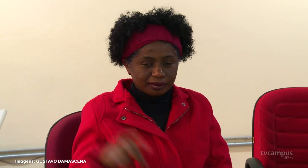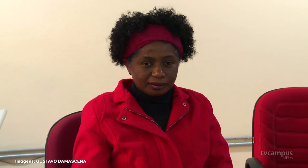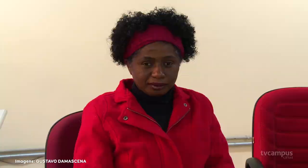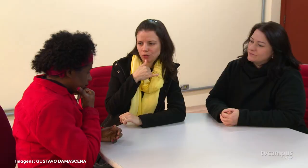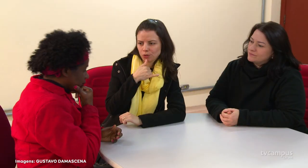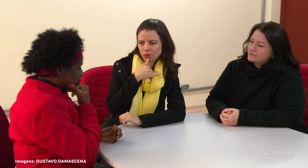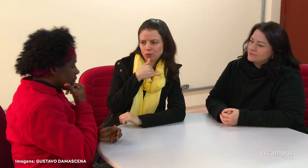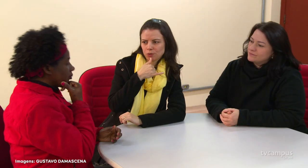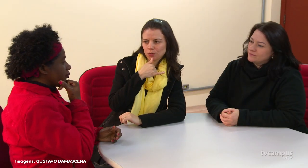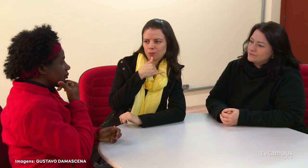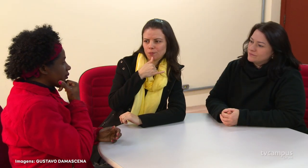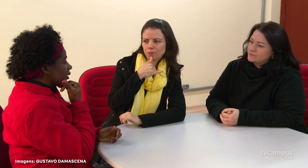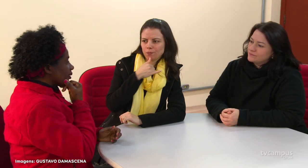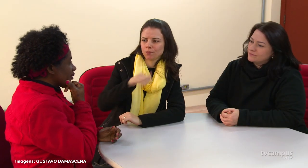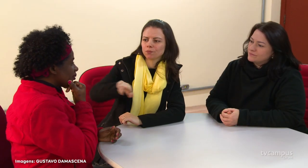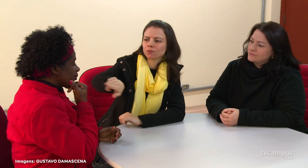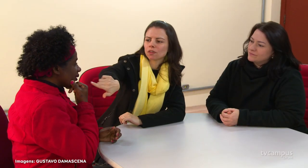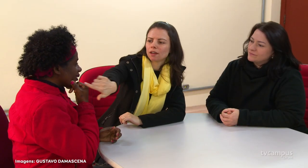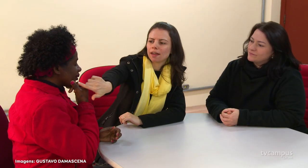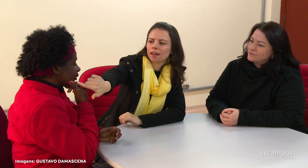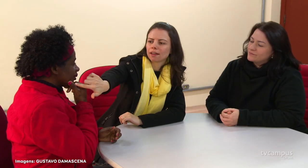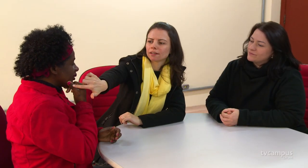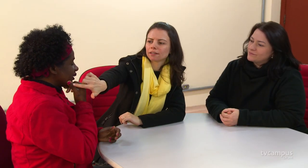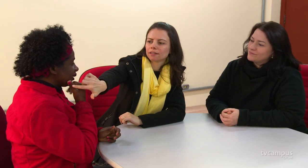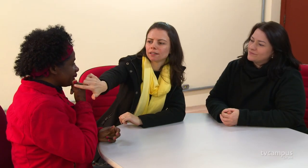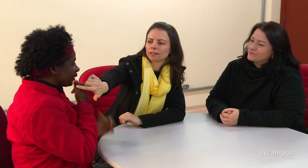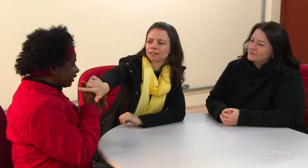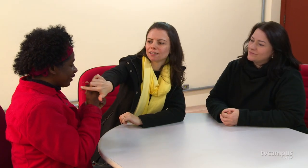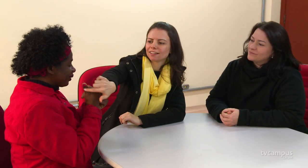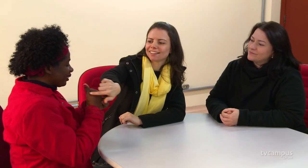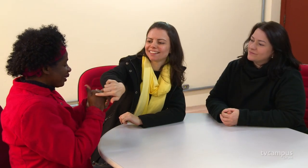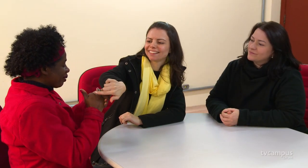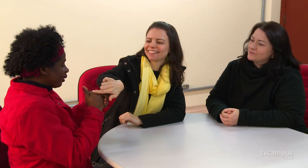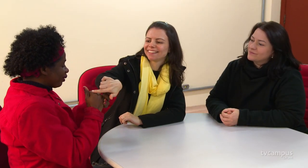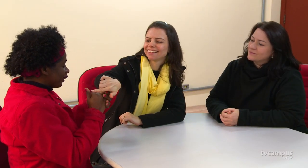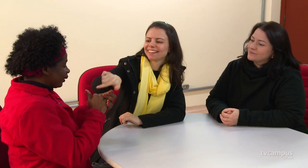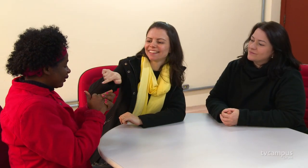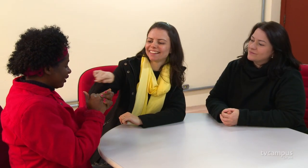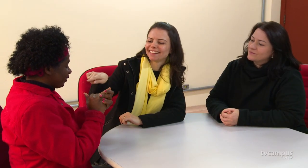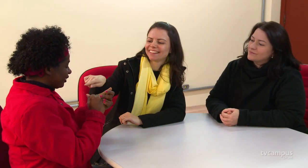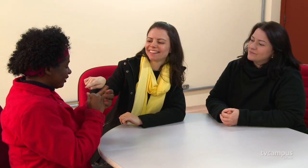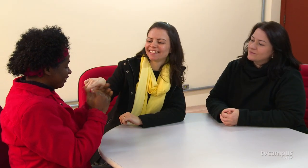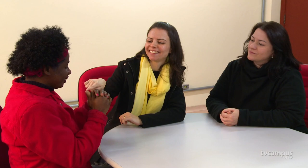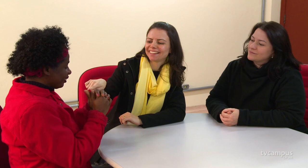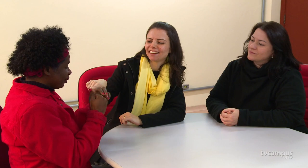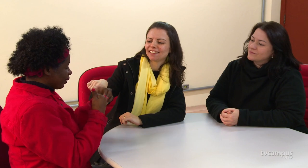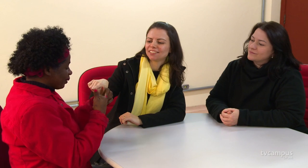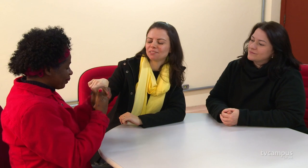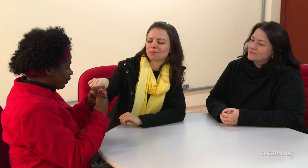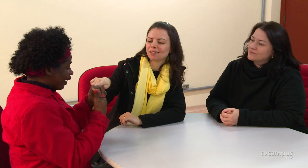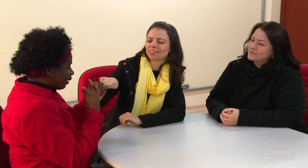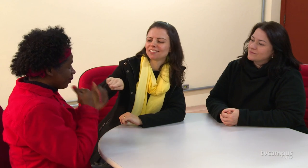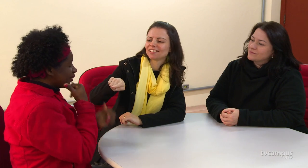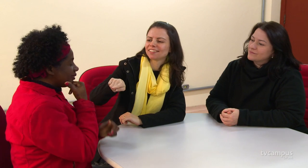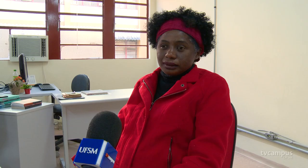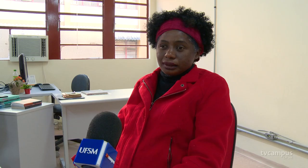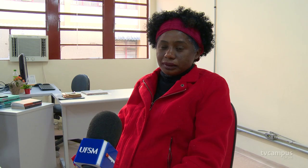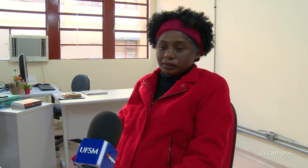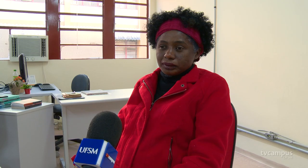de cabelo castanho e roupa preta fala em Libras. Aluna negra de cabelo castanho e roupa vermelha faz sinais. Professora toca na mão da aluna. Ruth Leia. Eu